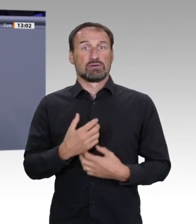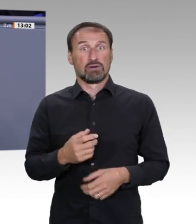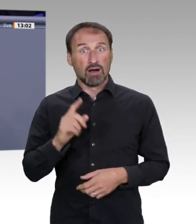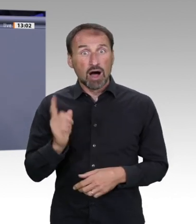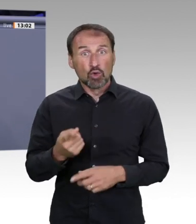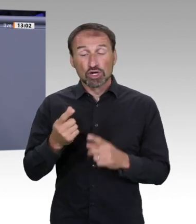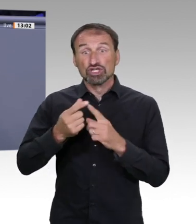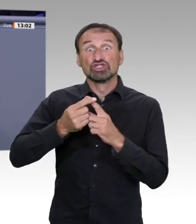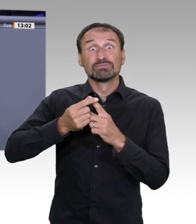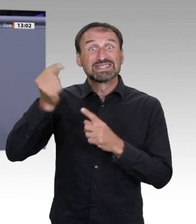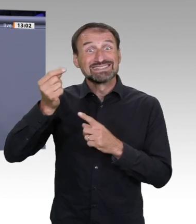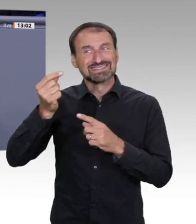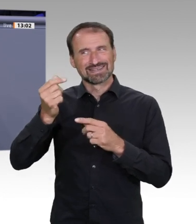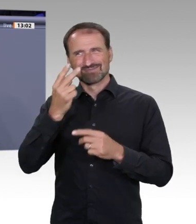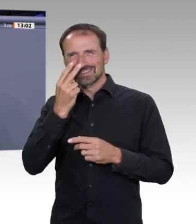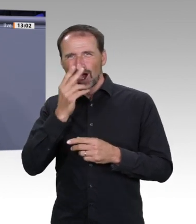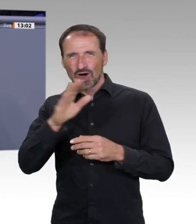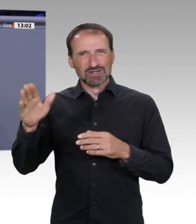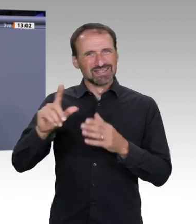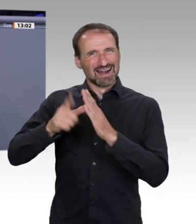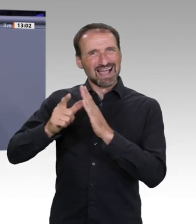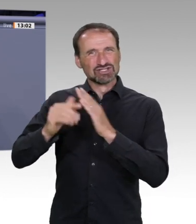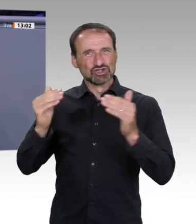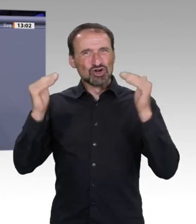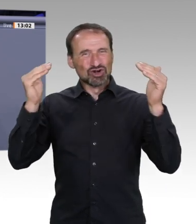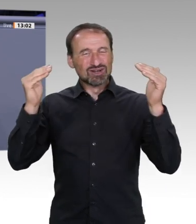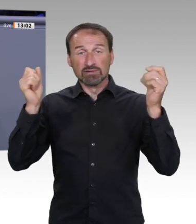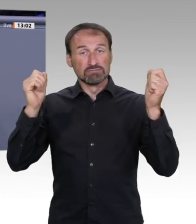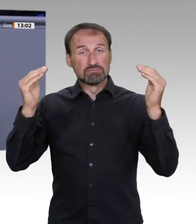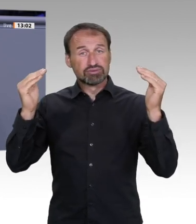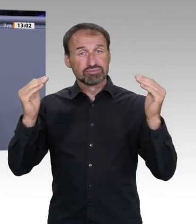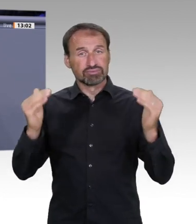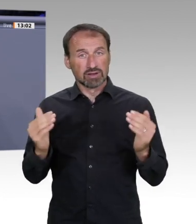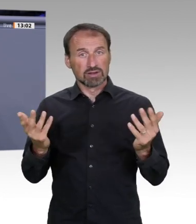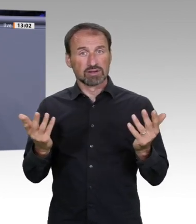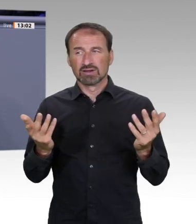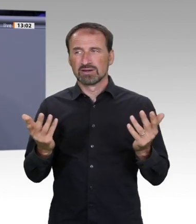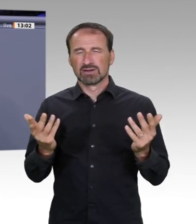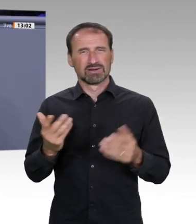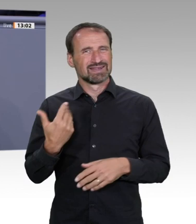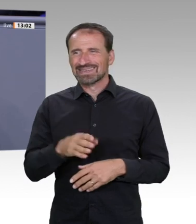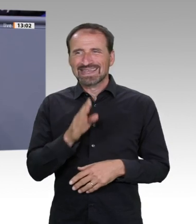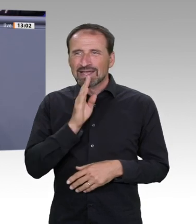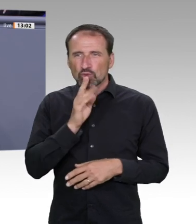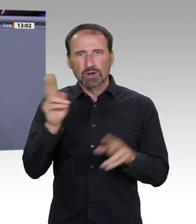auch beim Lesen. Ungedeckter Betreuungsbedarf für mehr als ein Drittel der unter Dreijährigen